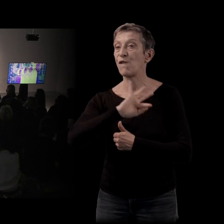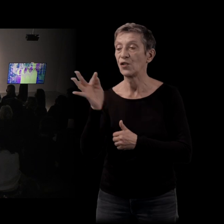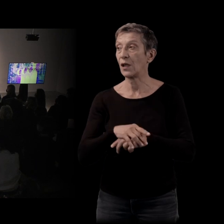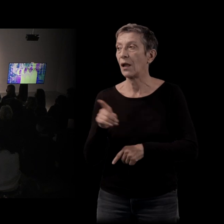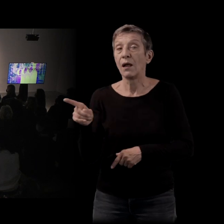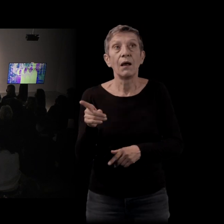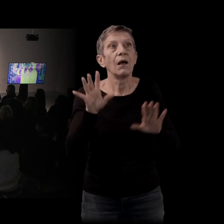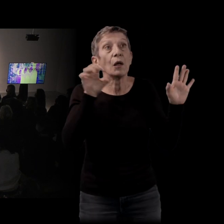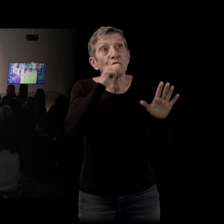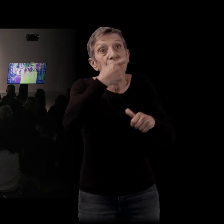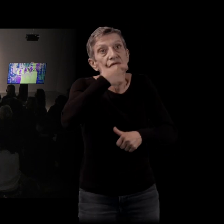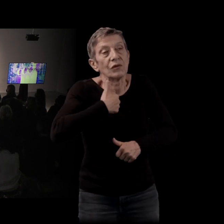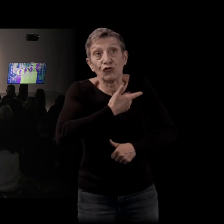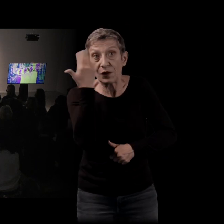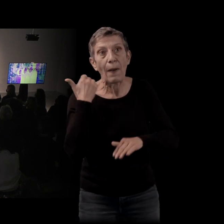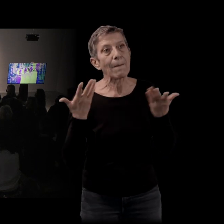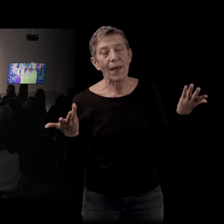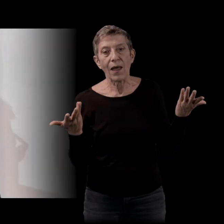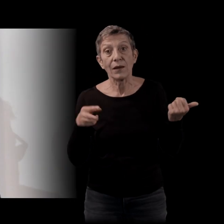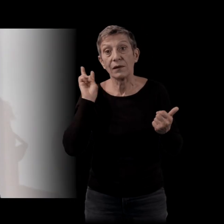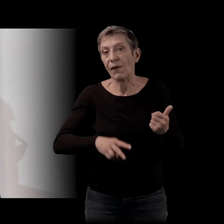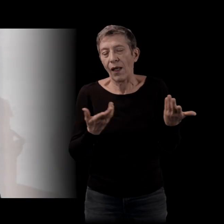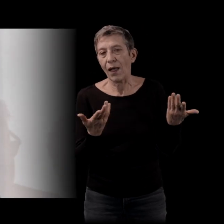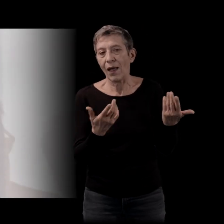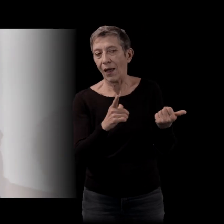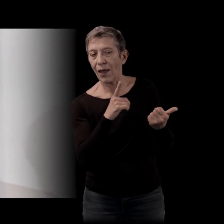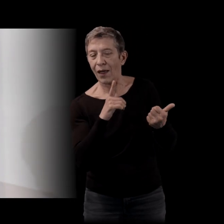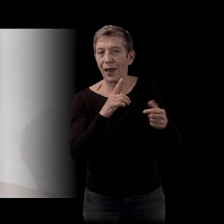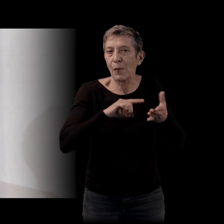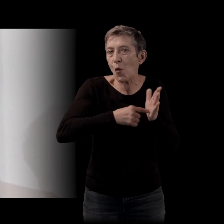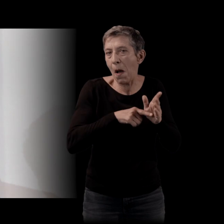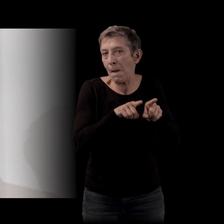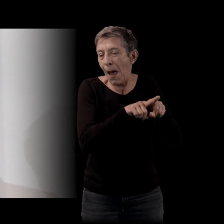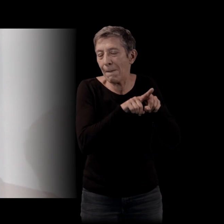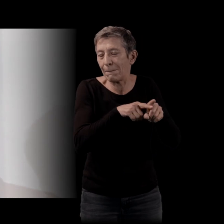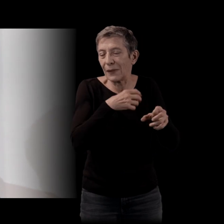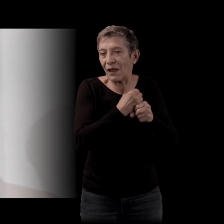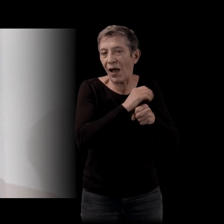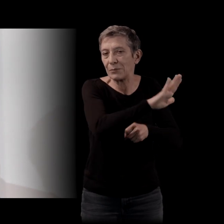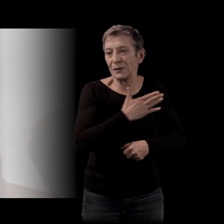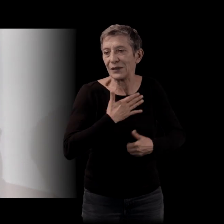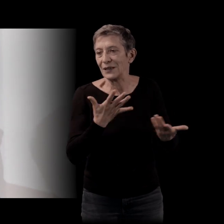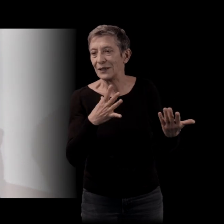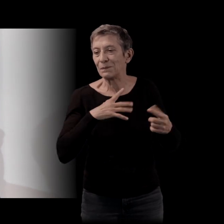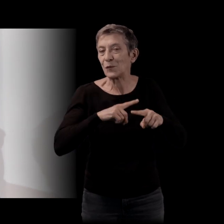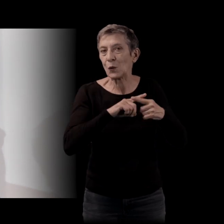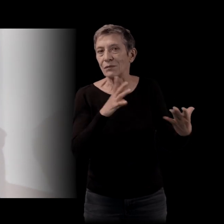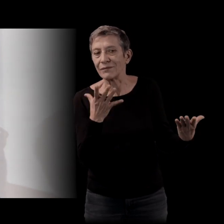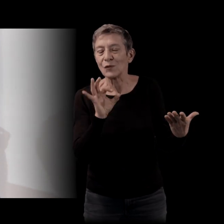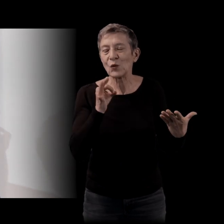rapports entre nos travaux et lui, il aime puiser aussi, je pense,